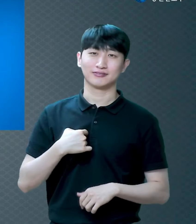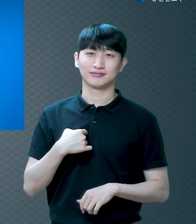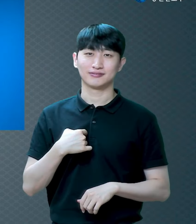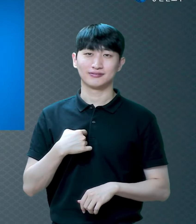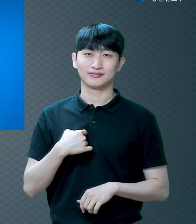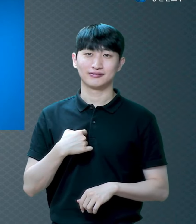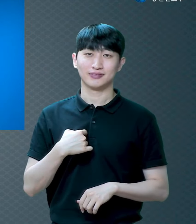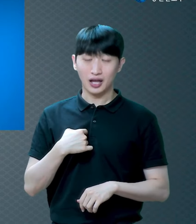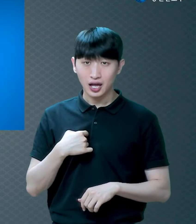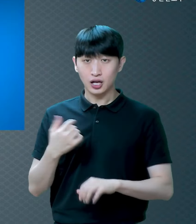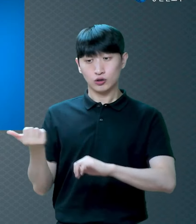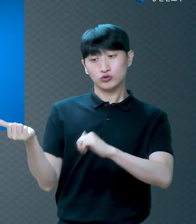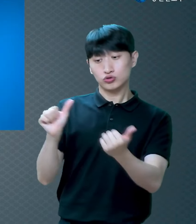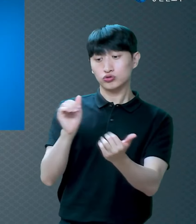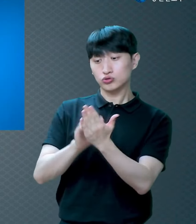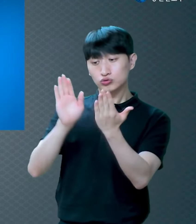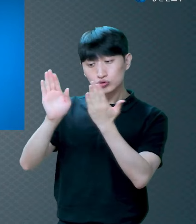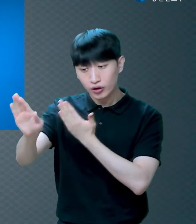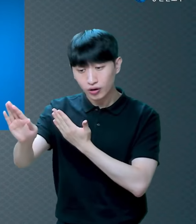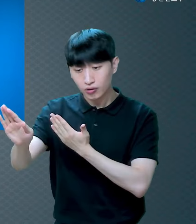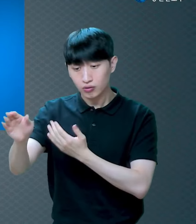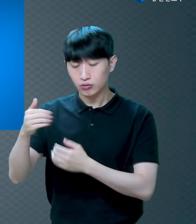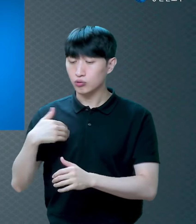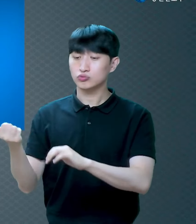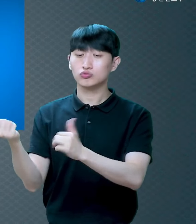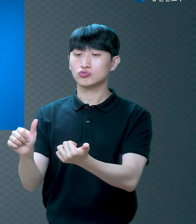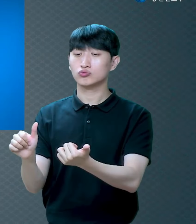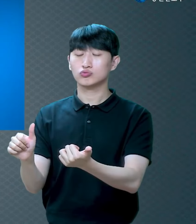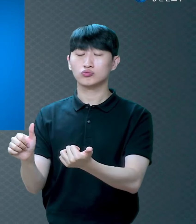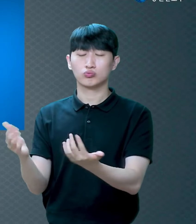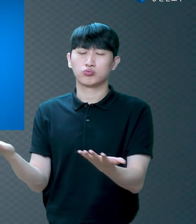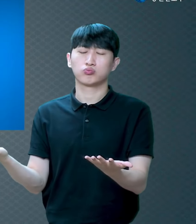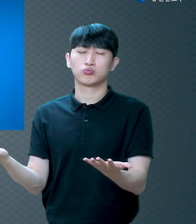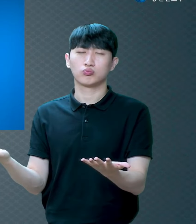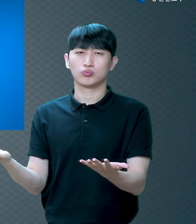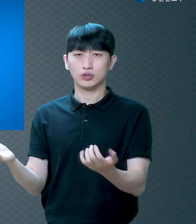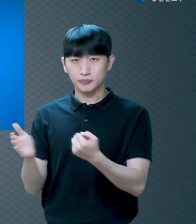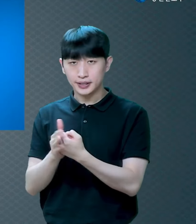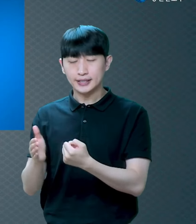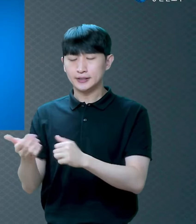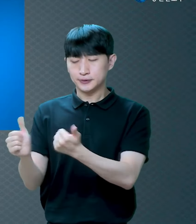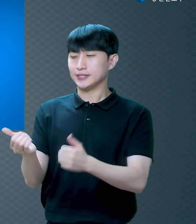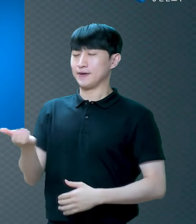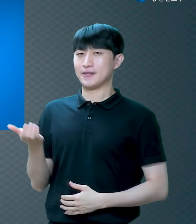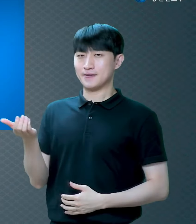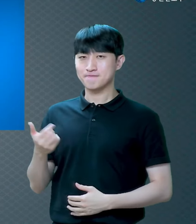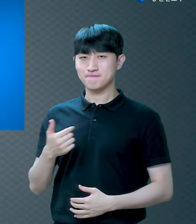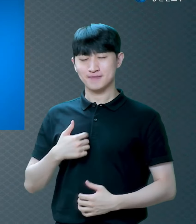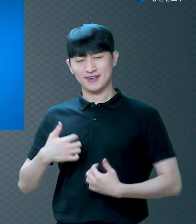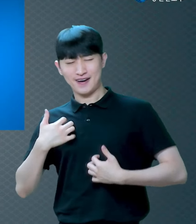거기다 결혼도 안 한 상태니까 제가 또 술을 굉장히 좋아했거든요